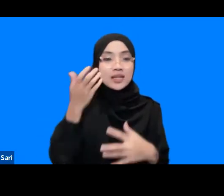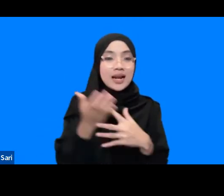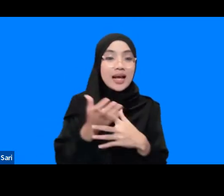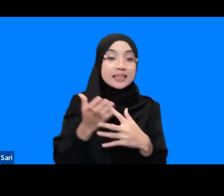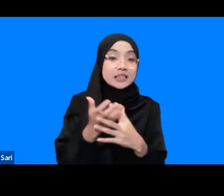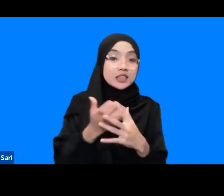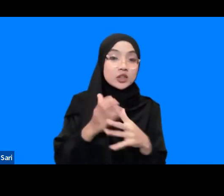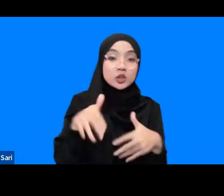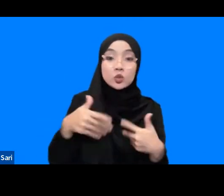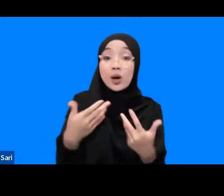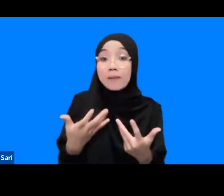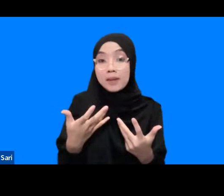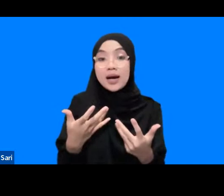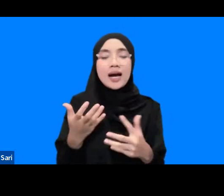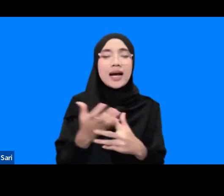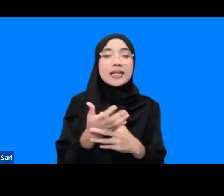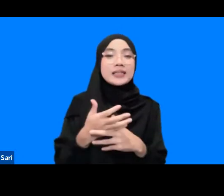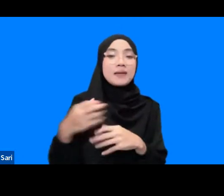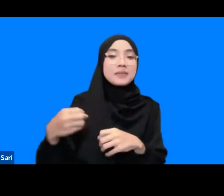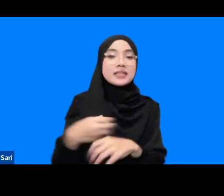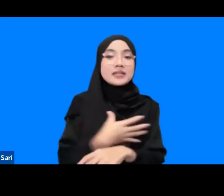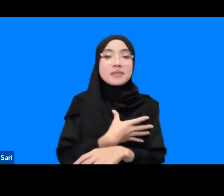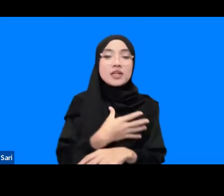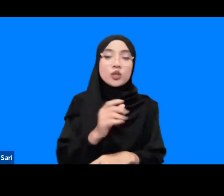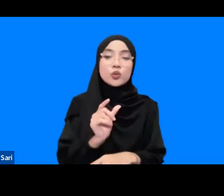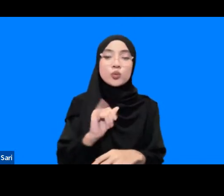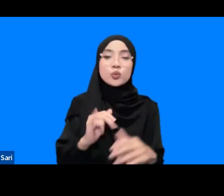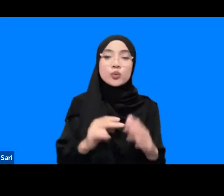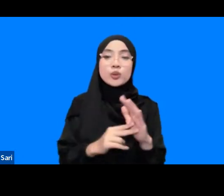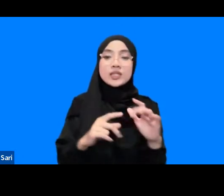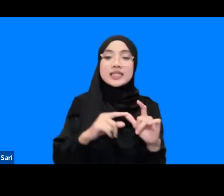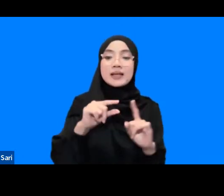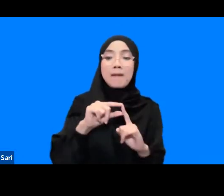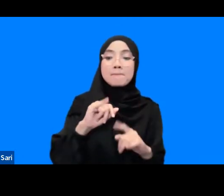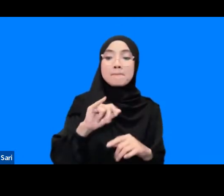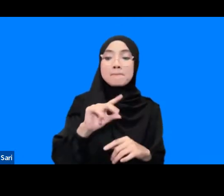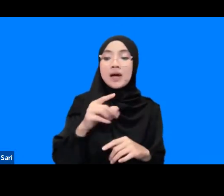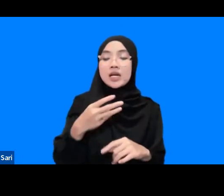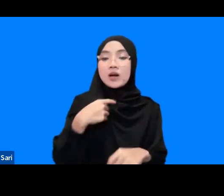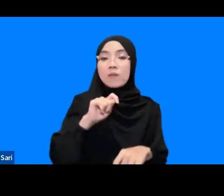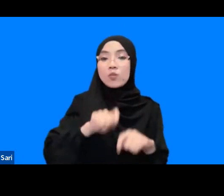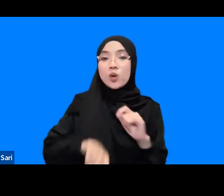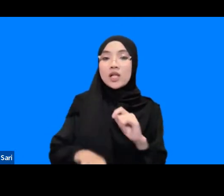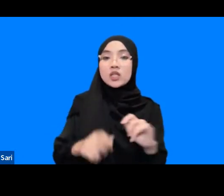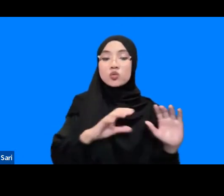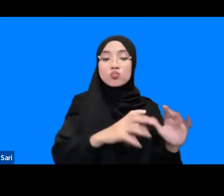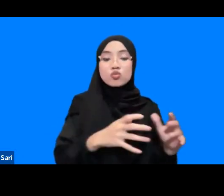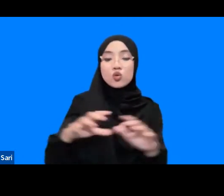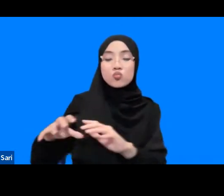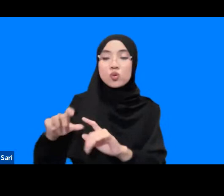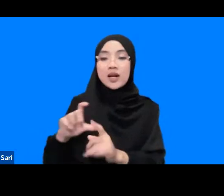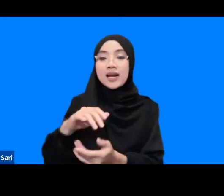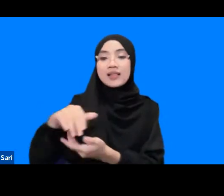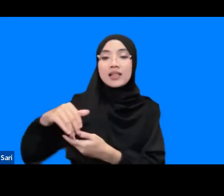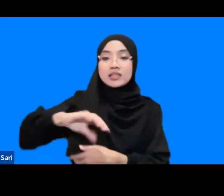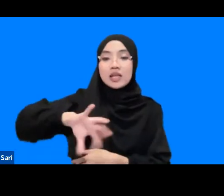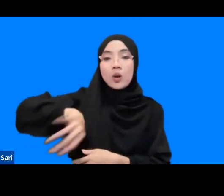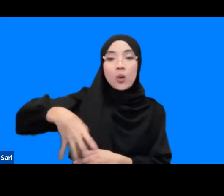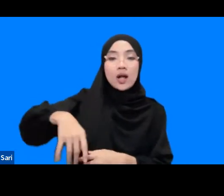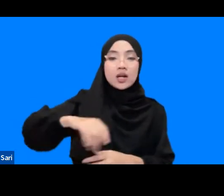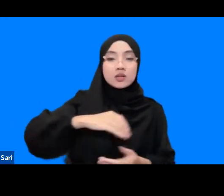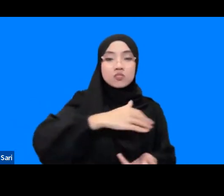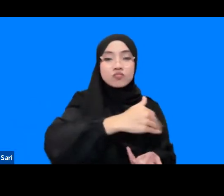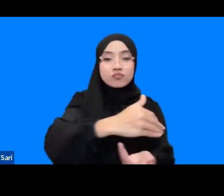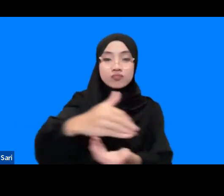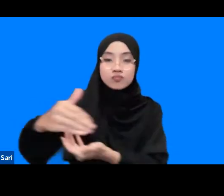kemudian yang menginspirasi You Inspire untuk membuat kumpulan-kumpulan data secara lokal yang dikumpulkan